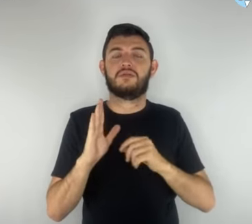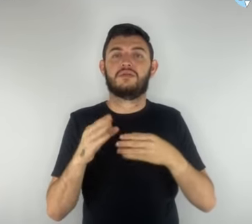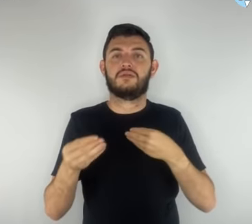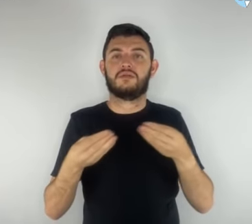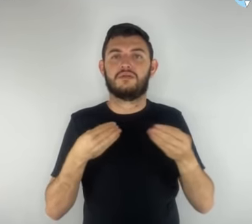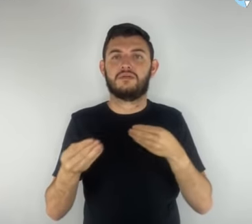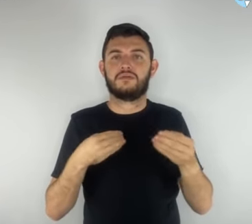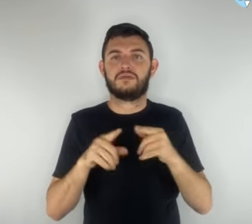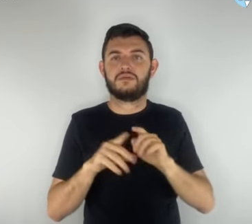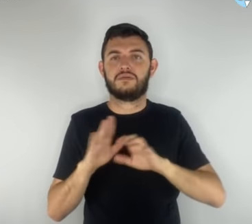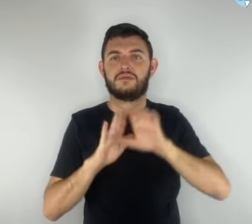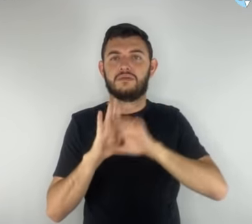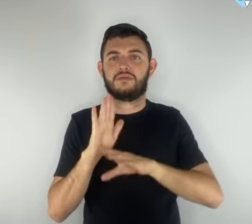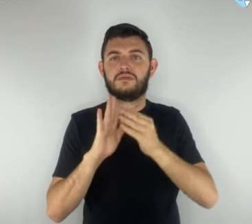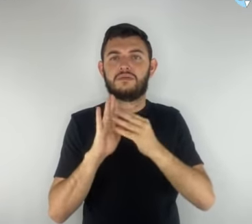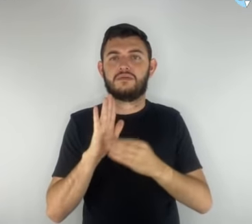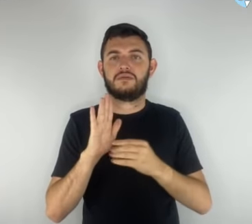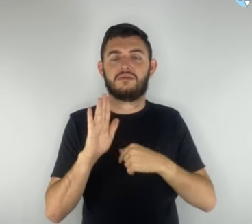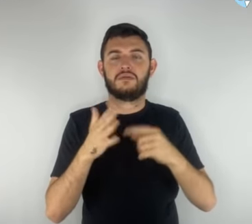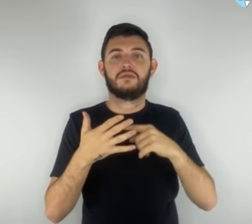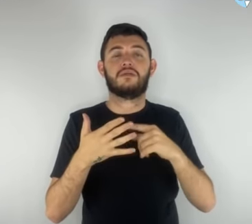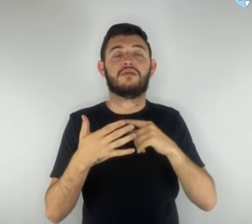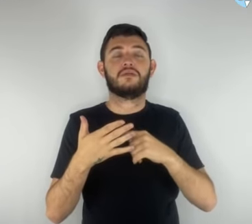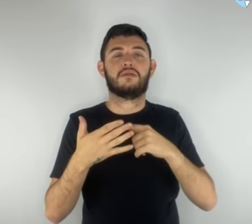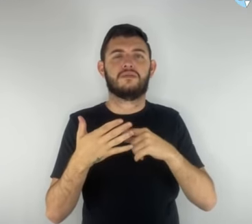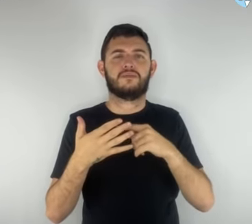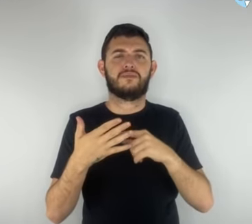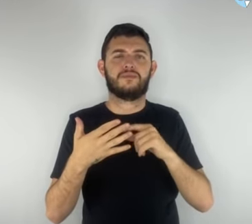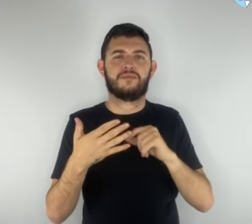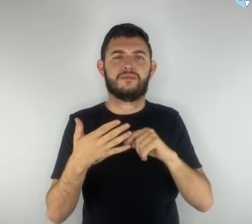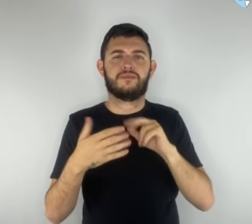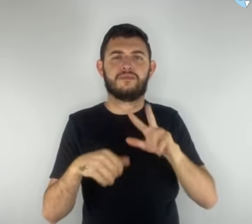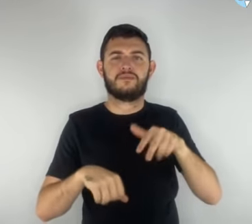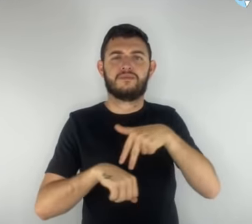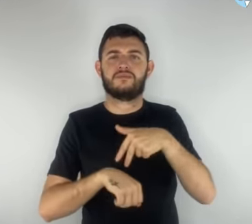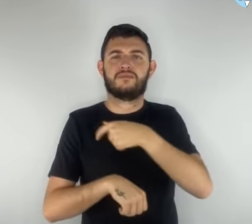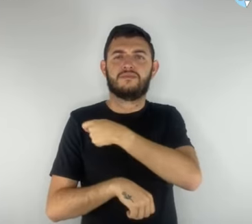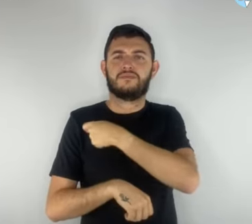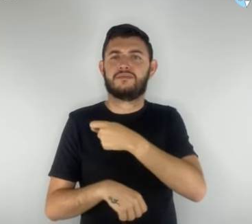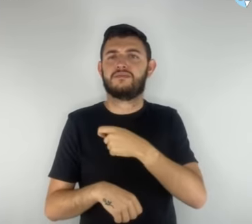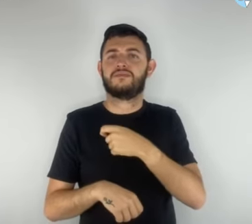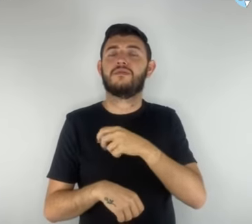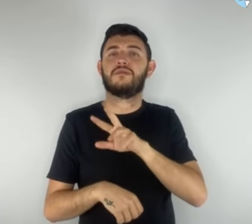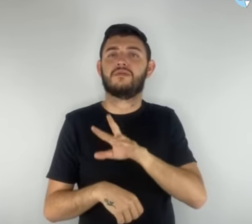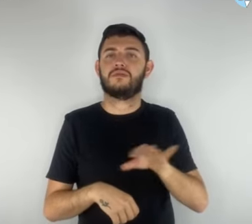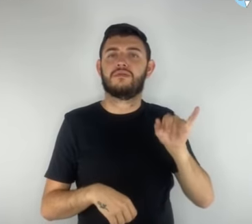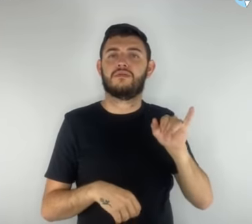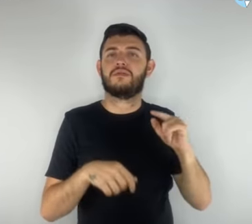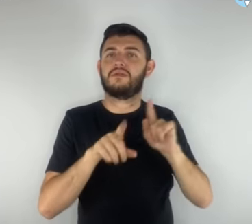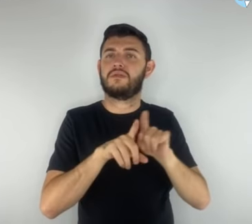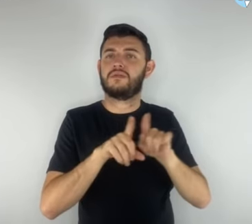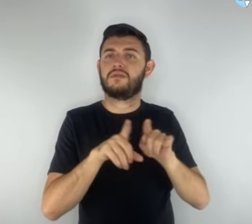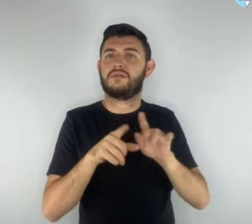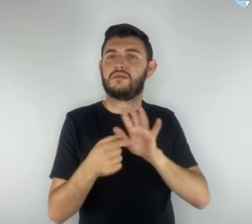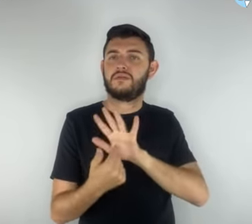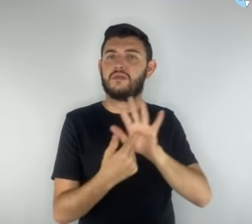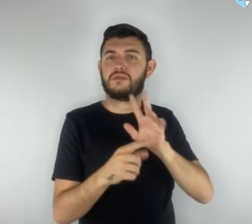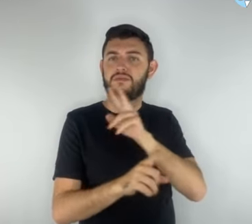protagonismo aos estudantes, além de levar em conta as expectativas do dissente em relação